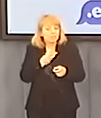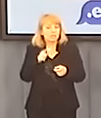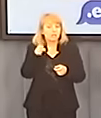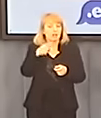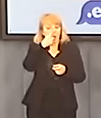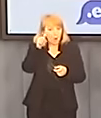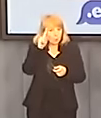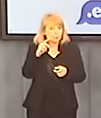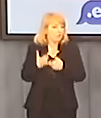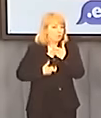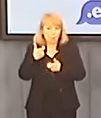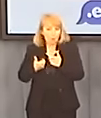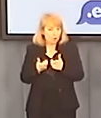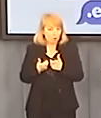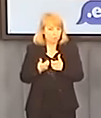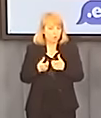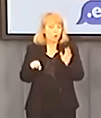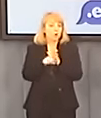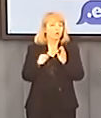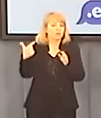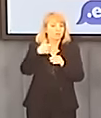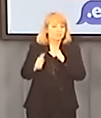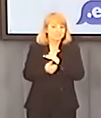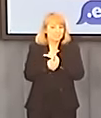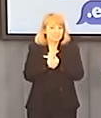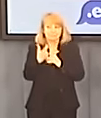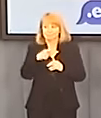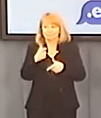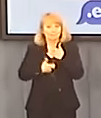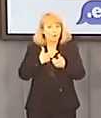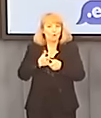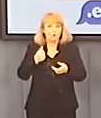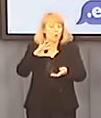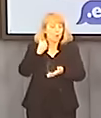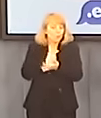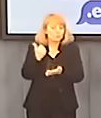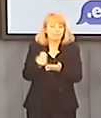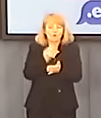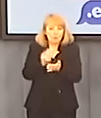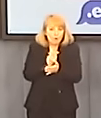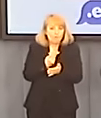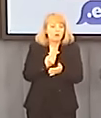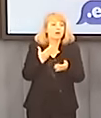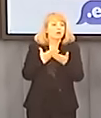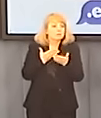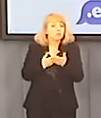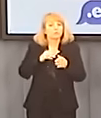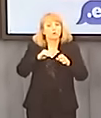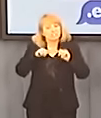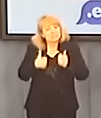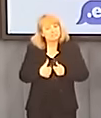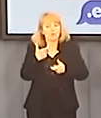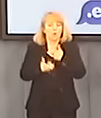powstała, aby do 2016 nie weszła w życie żadna ustawa o odnawialnej źródłach energii, aby konserwować ten